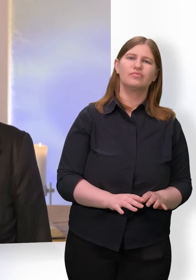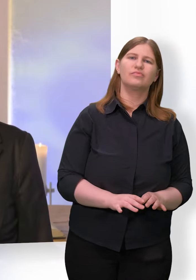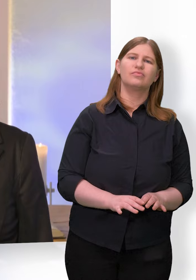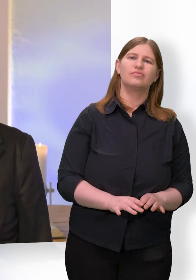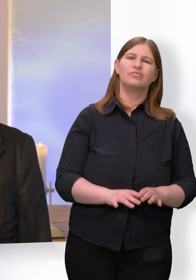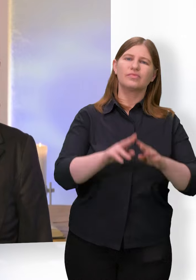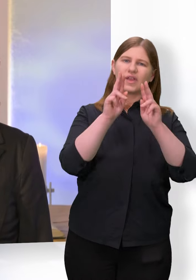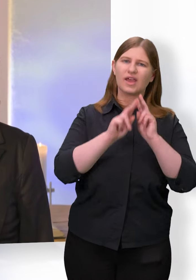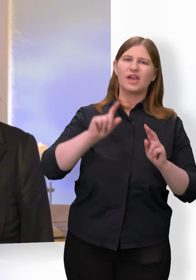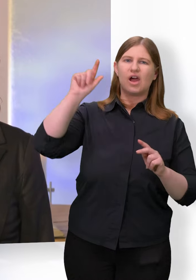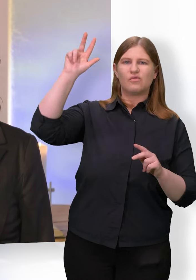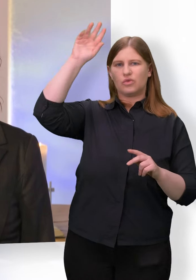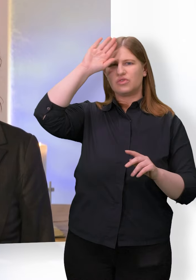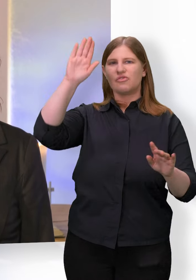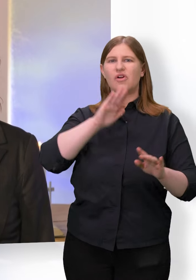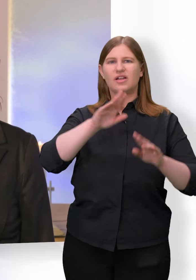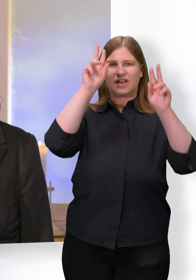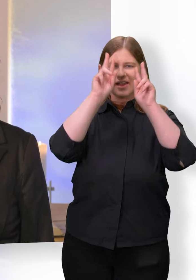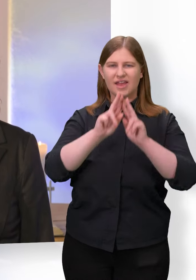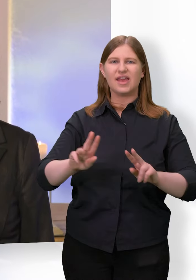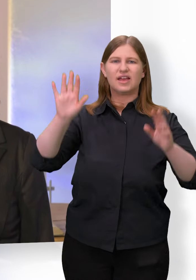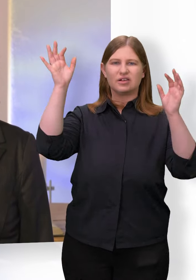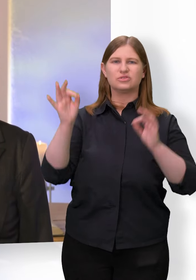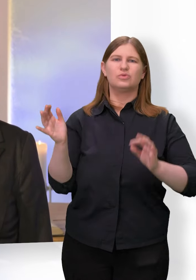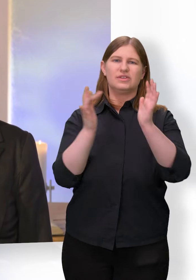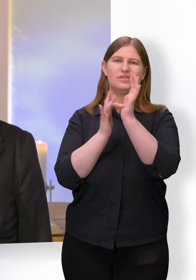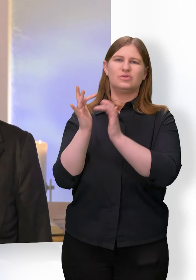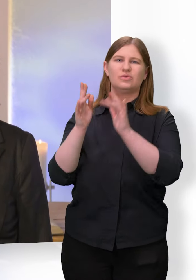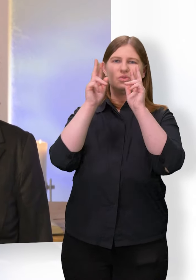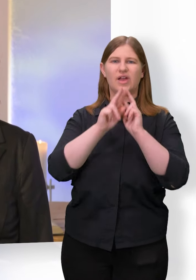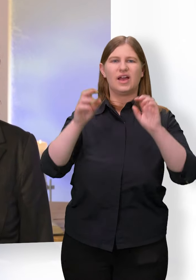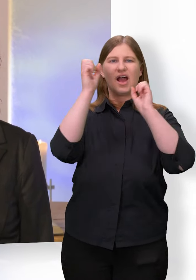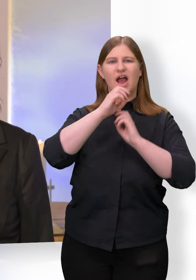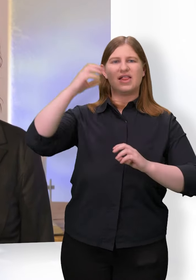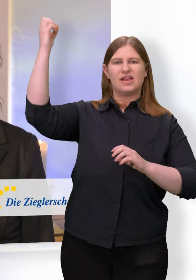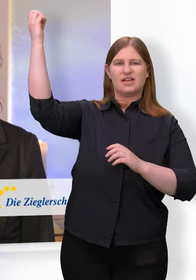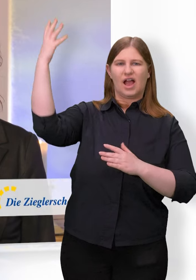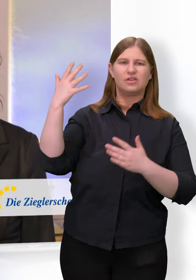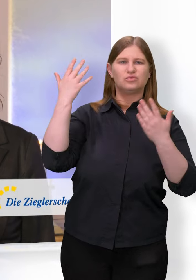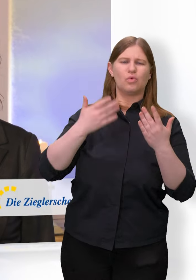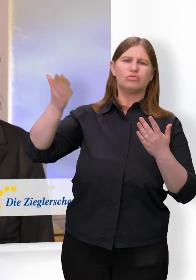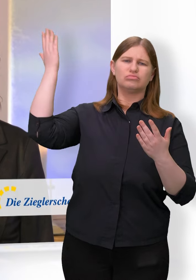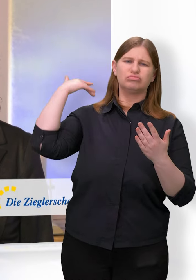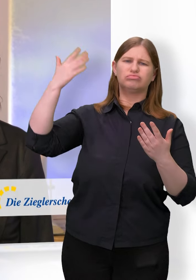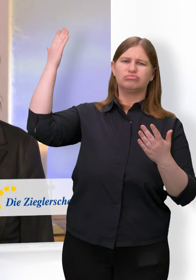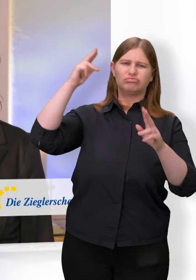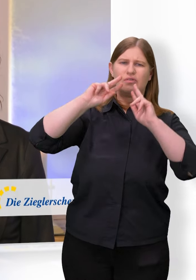Ehre sei dem Vater und dem Sohn und dem Heiligen Geist, wie es war am Anfang,